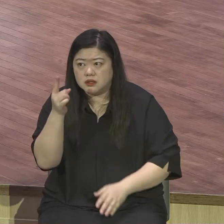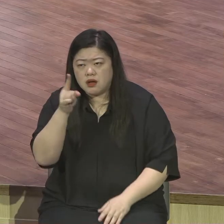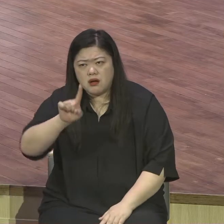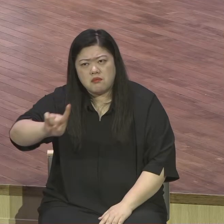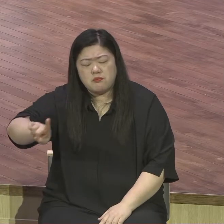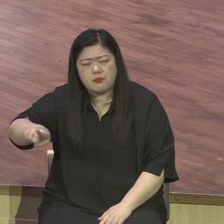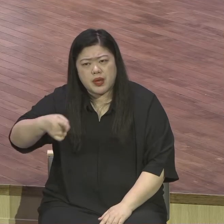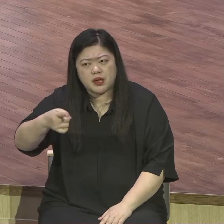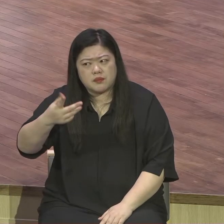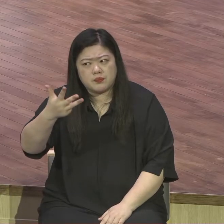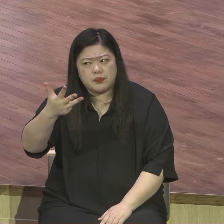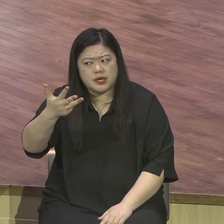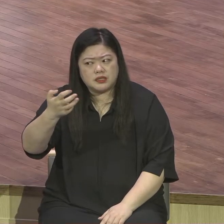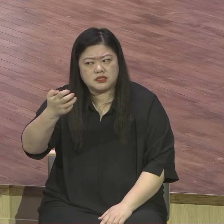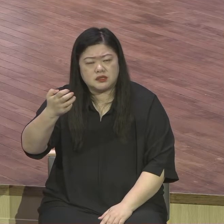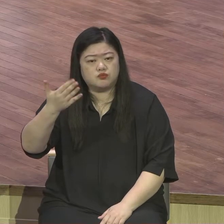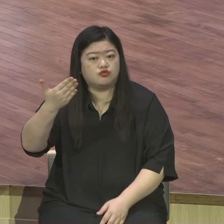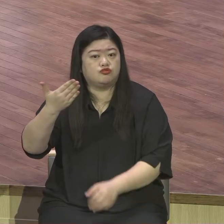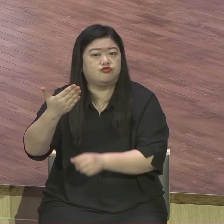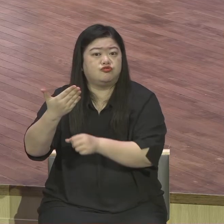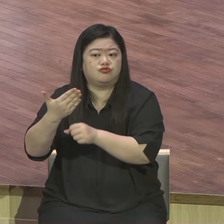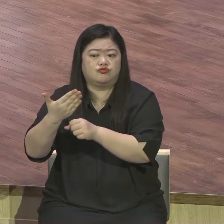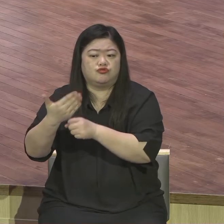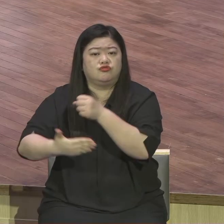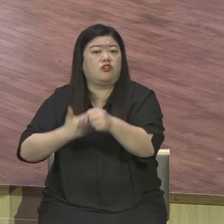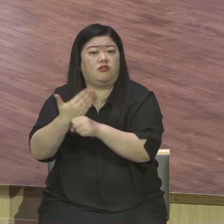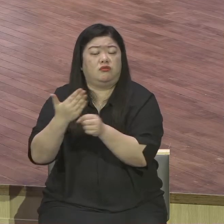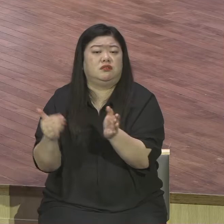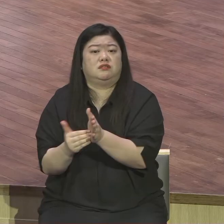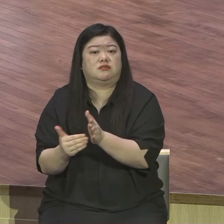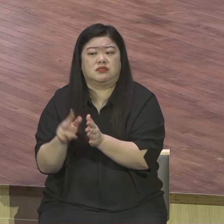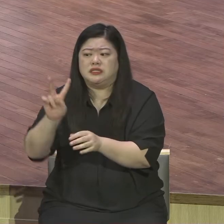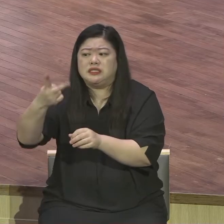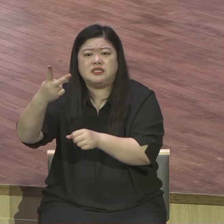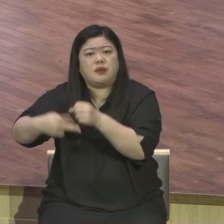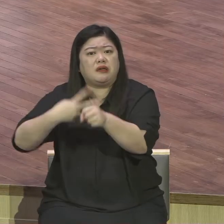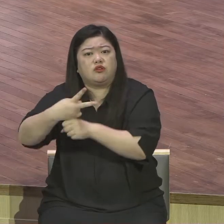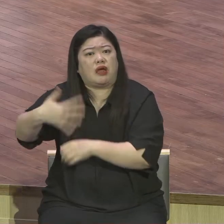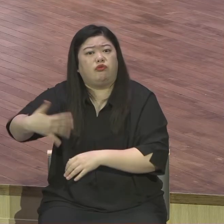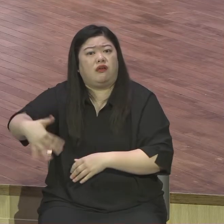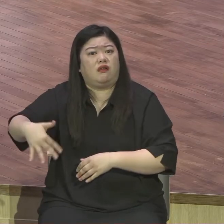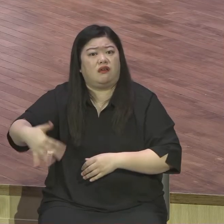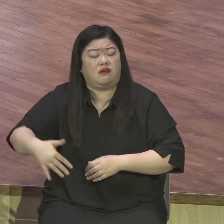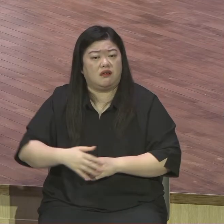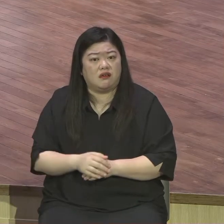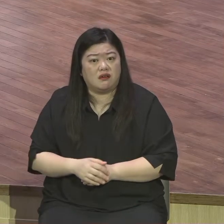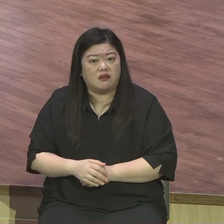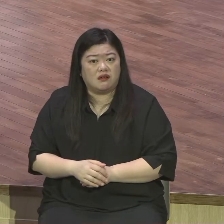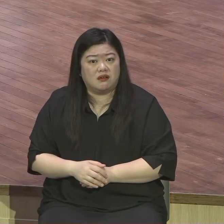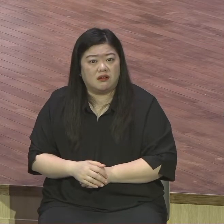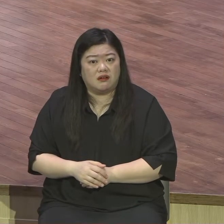반만 년 하잖아요 우리나라 역사를 5천년을 보자 우리나라 역사를